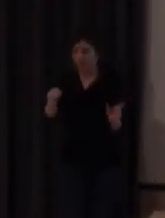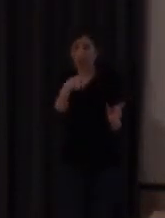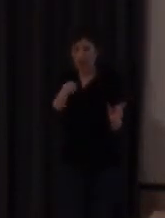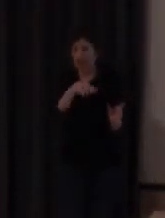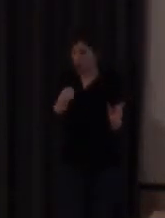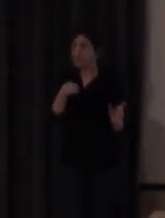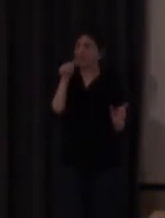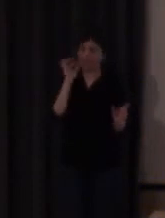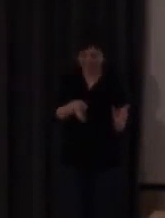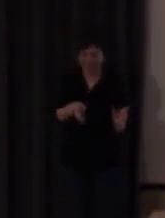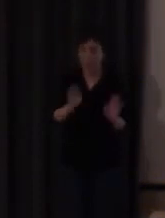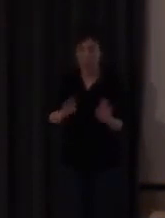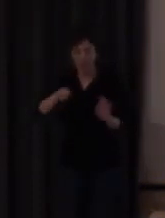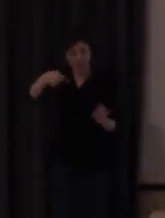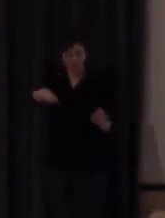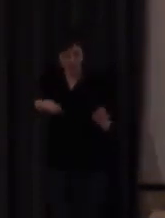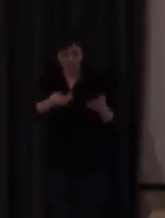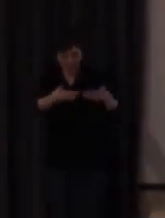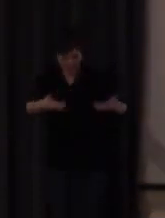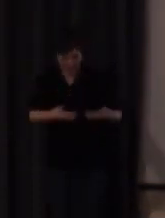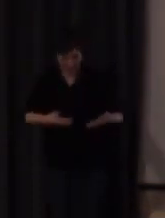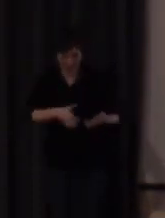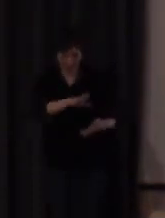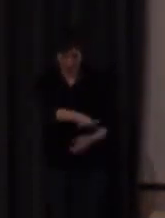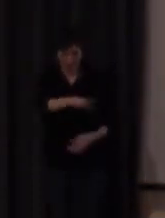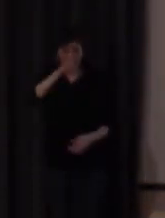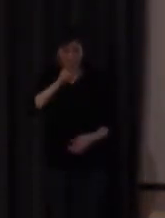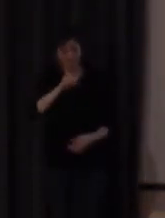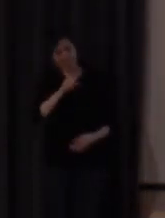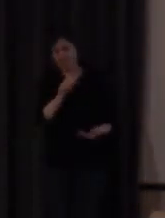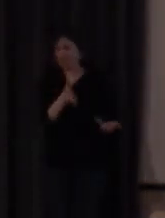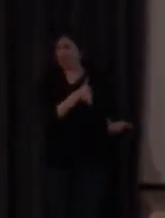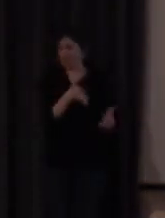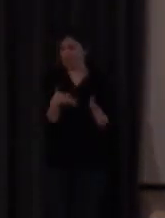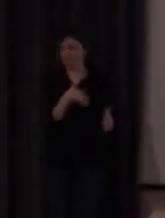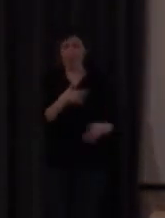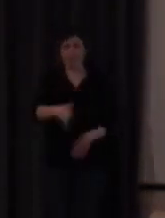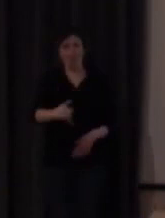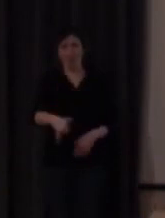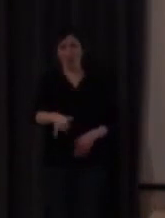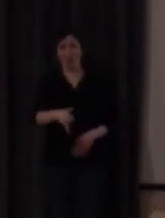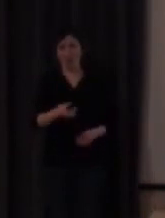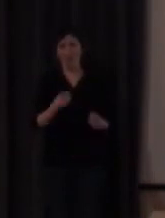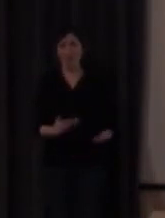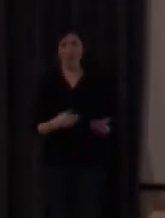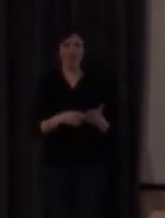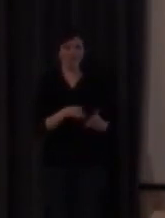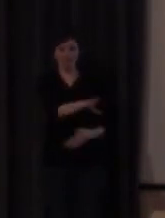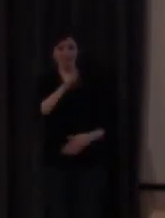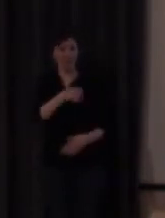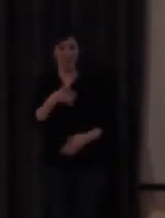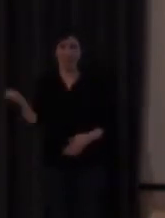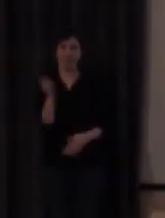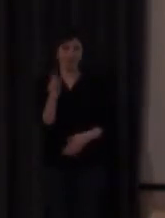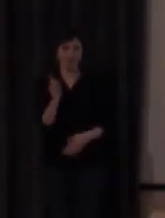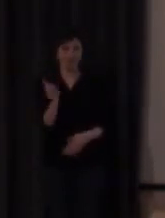Aunque la comprensión e interpretación del significado de los mensajes es manifiestamente deficiente. Lo mismo ocurre